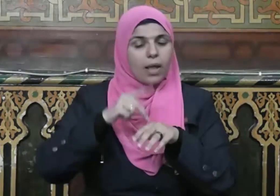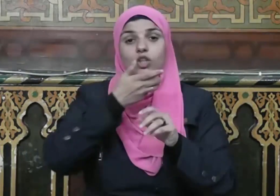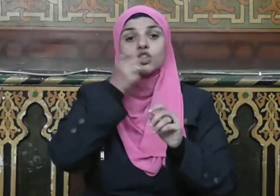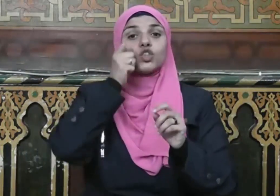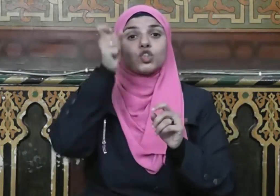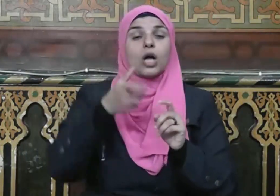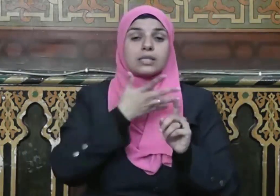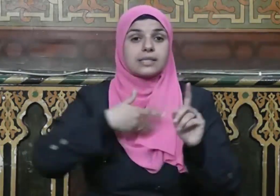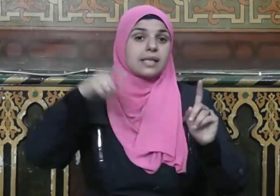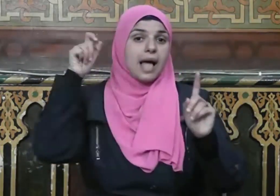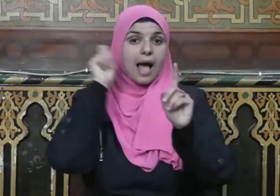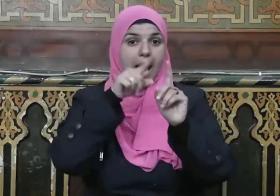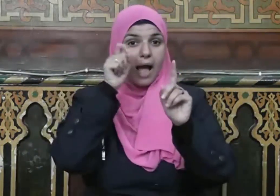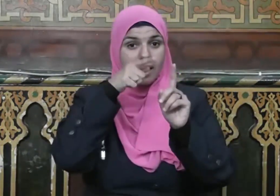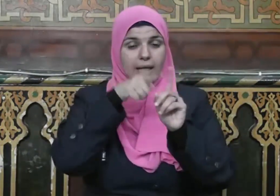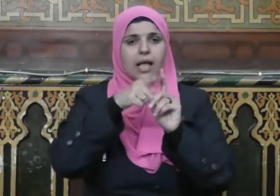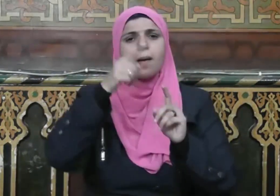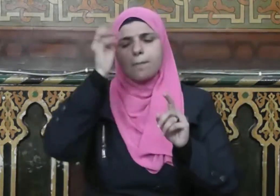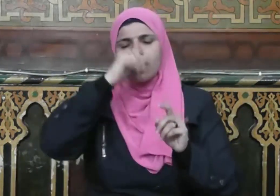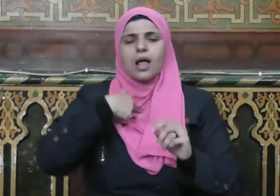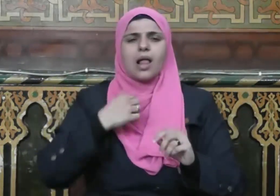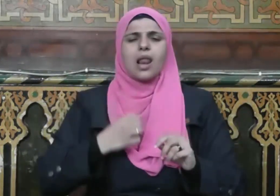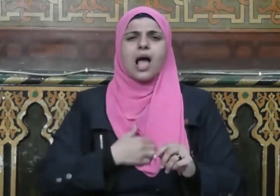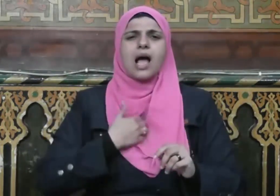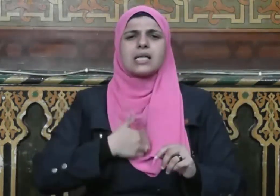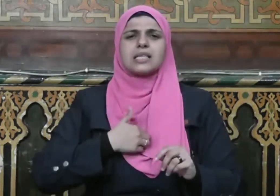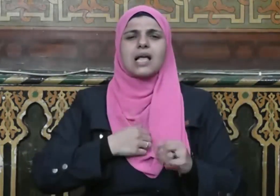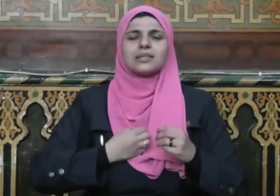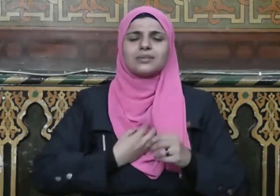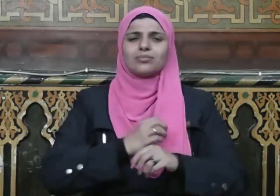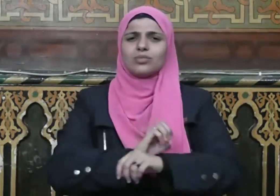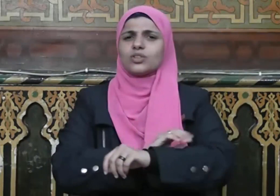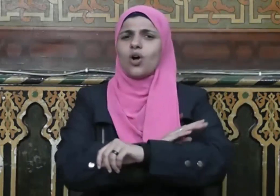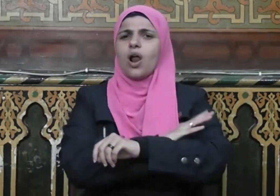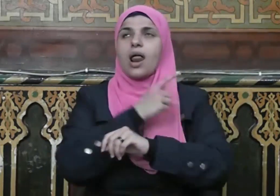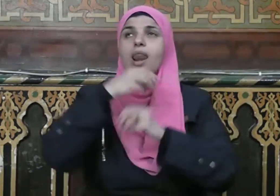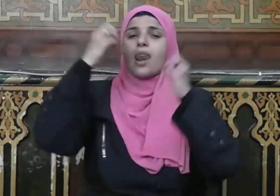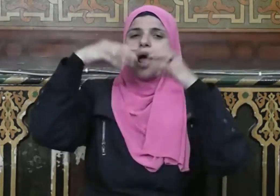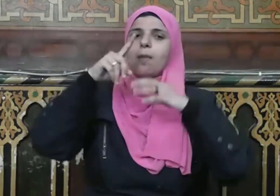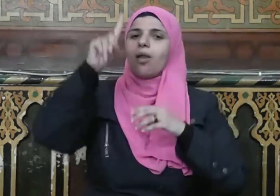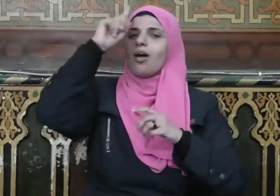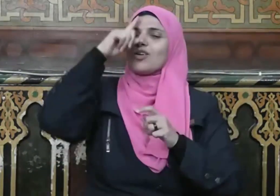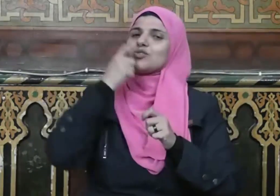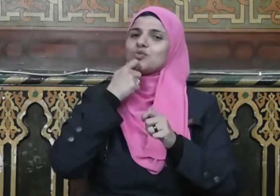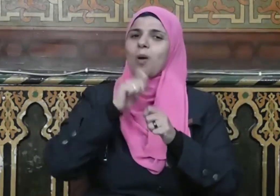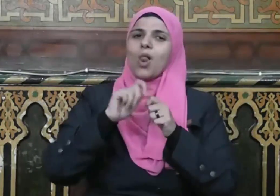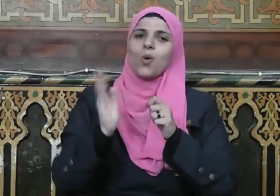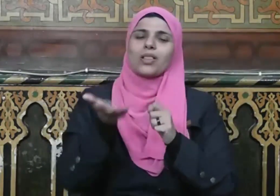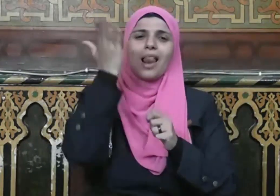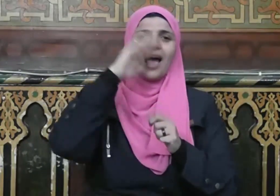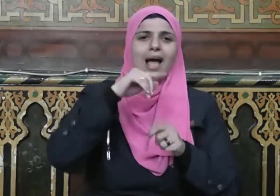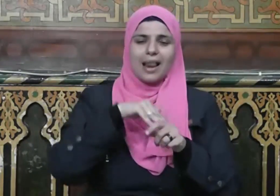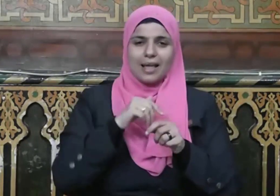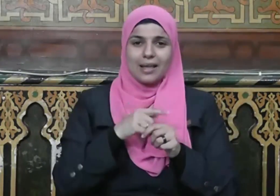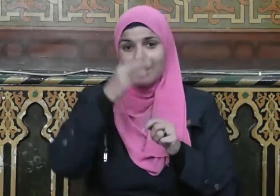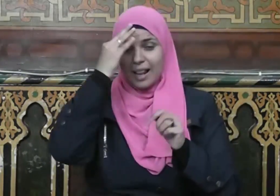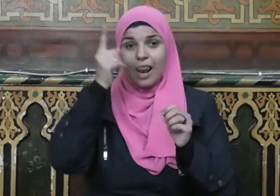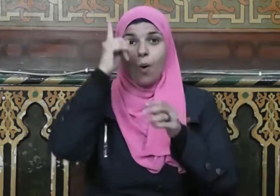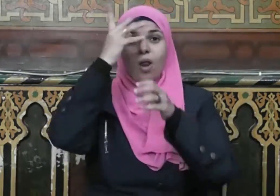أن يستشعر نعمة الله عز وجل عليه إذ وفقه لأداء